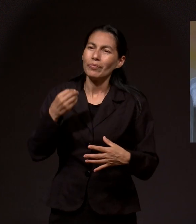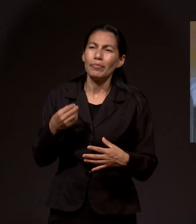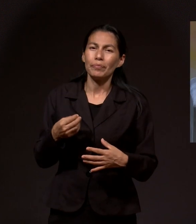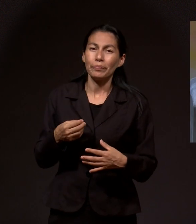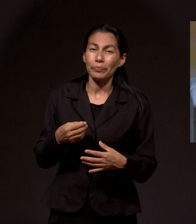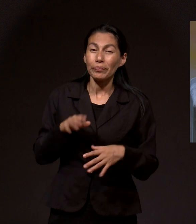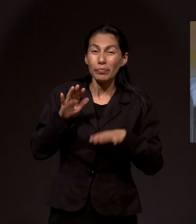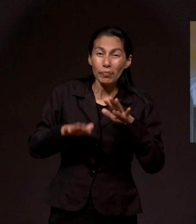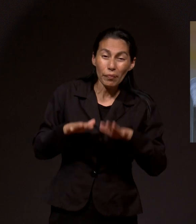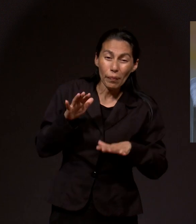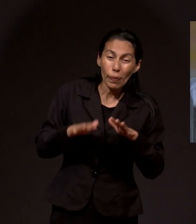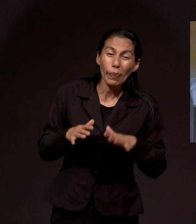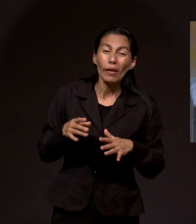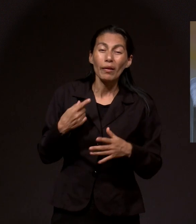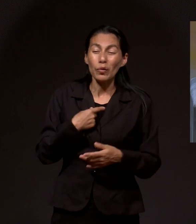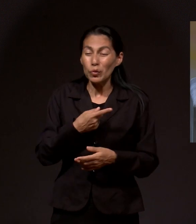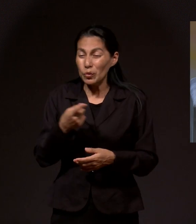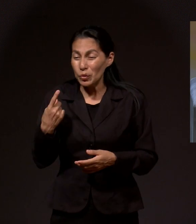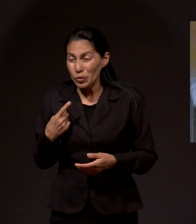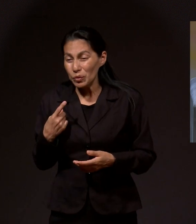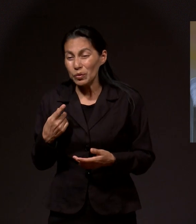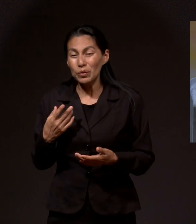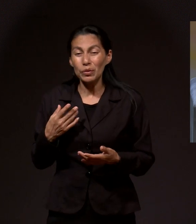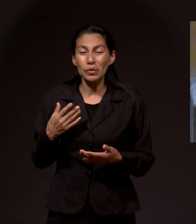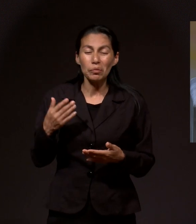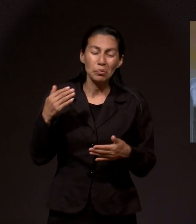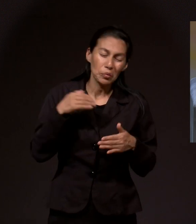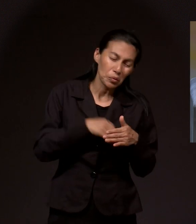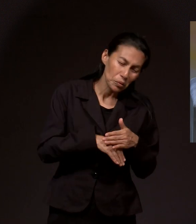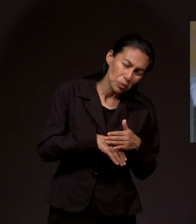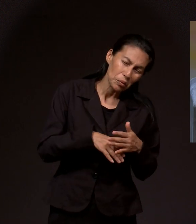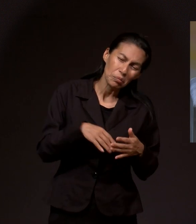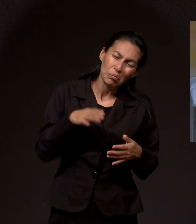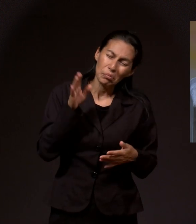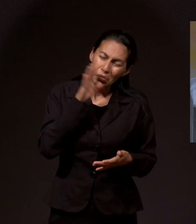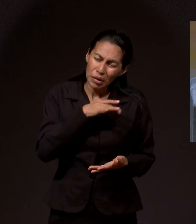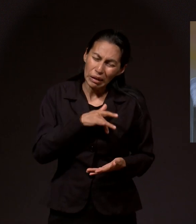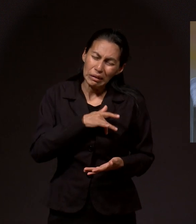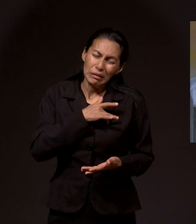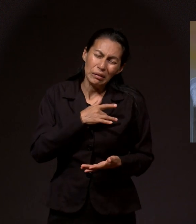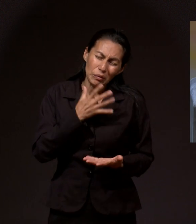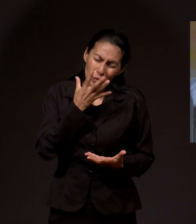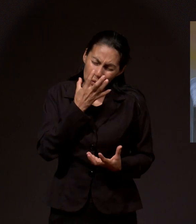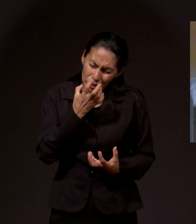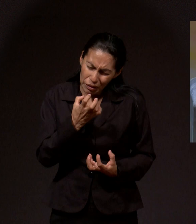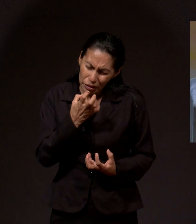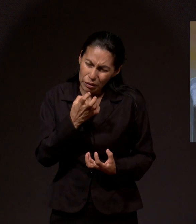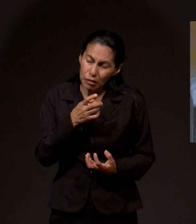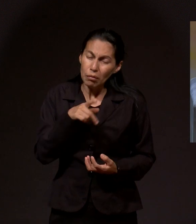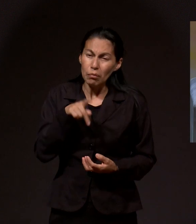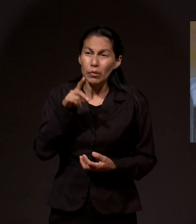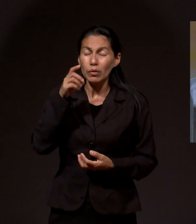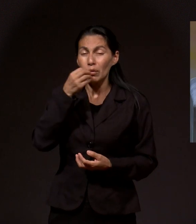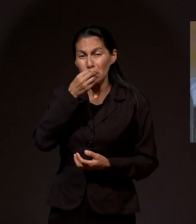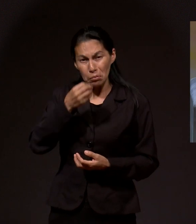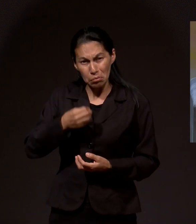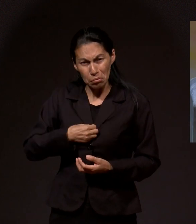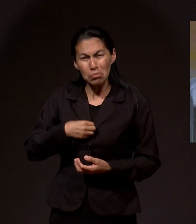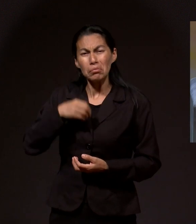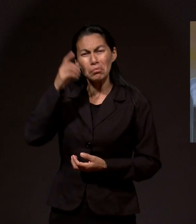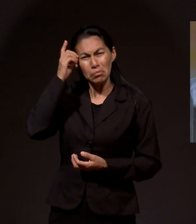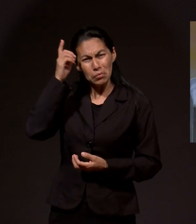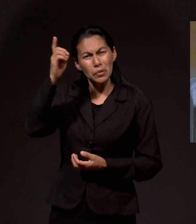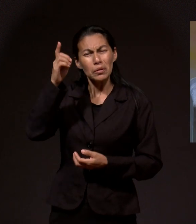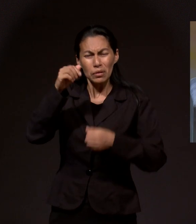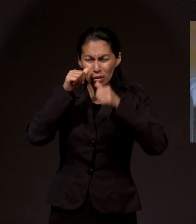seamos, hasta dónde hayamos caído, allí donde clamemos, Dios nos escucha. Y estamos, a